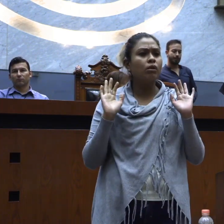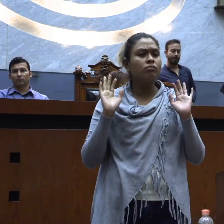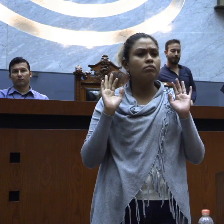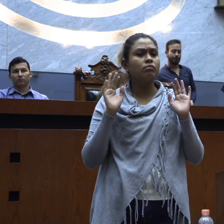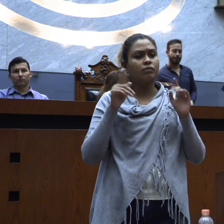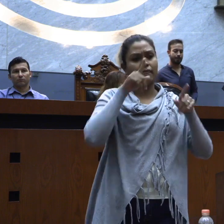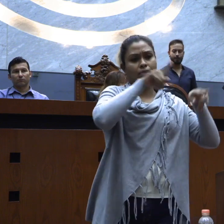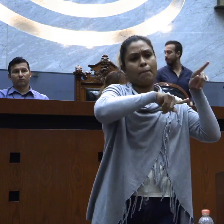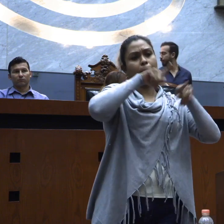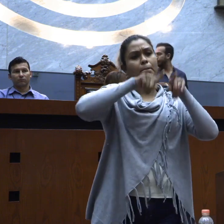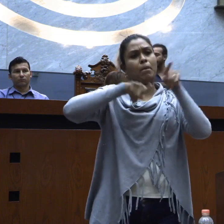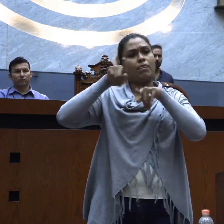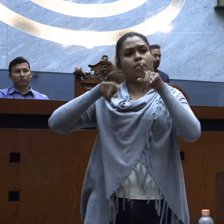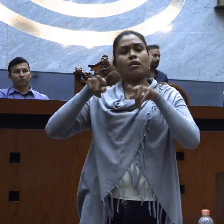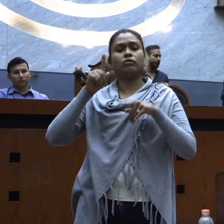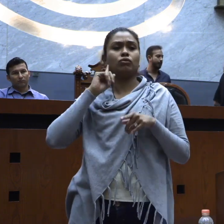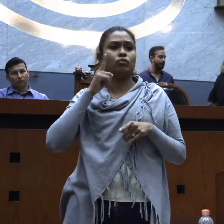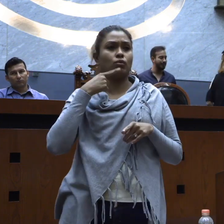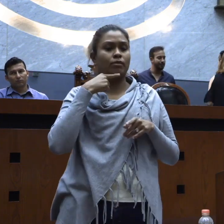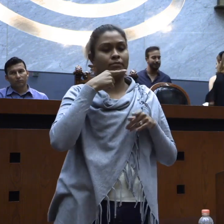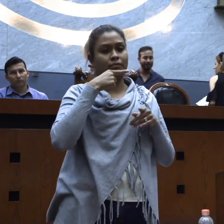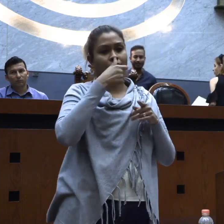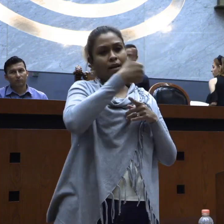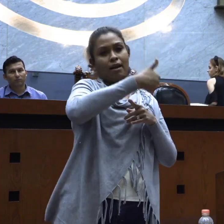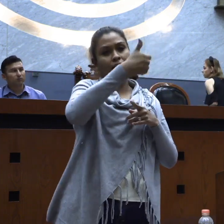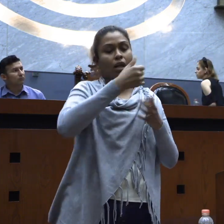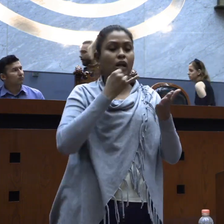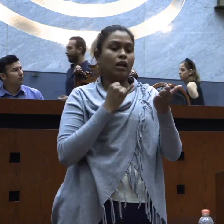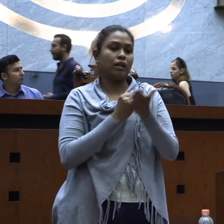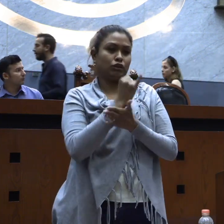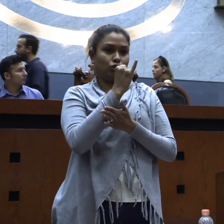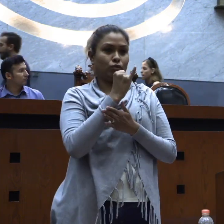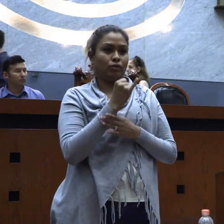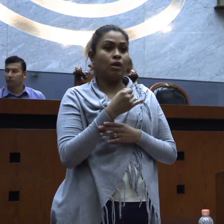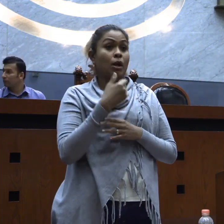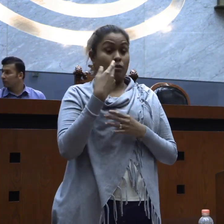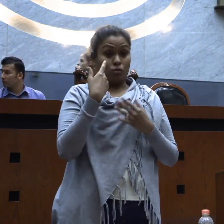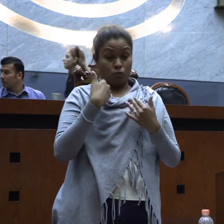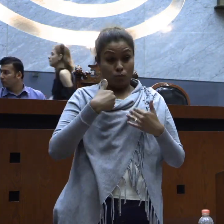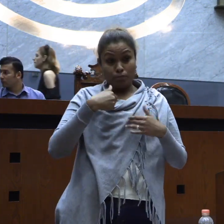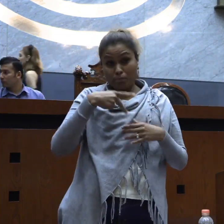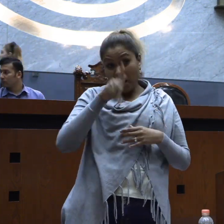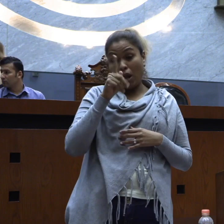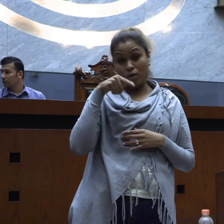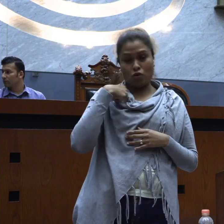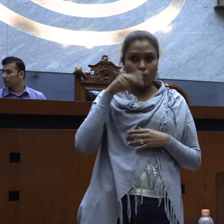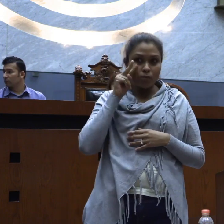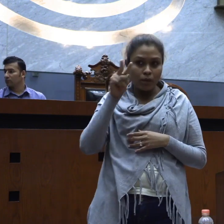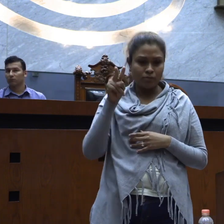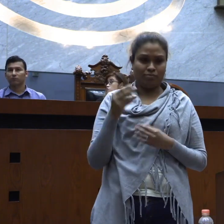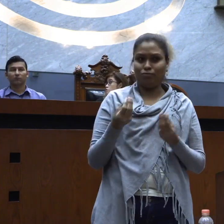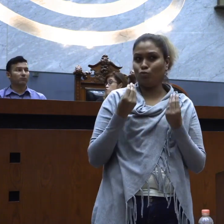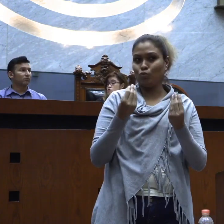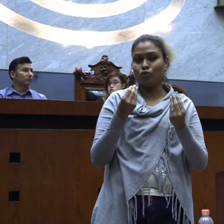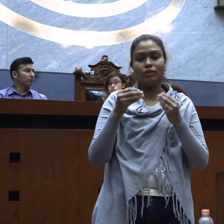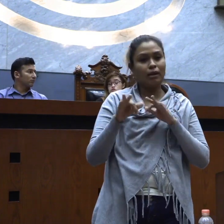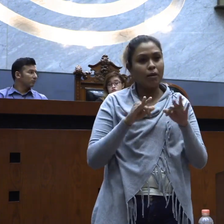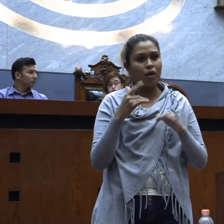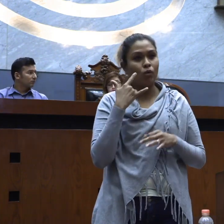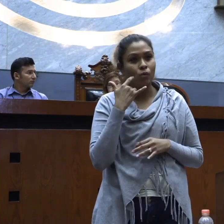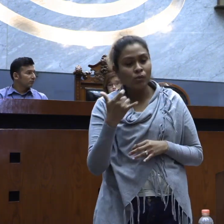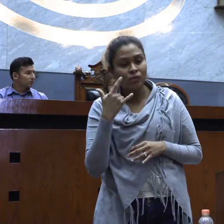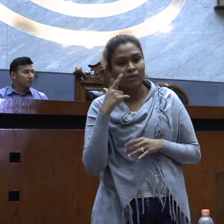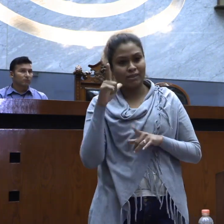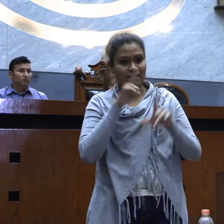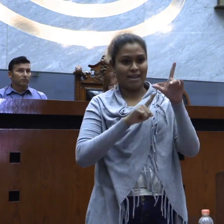wow, qué padre que estés en la universidad, pero la verdad hay muchos sordos que no lo tienen y